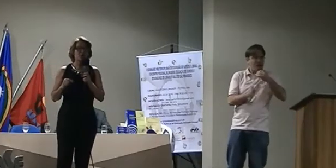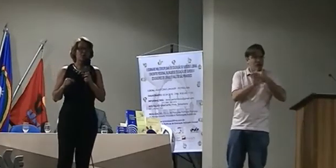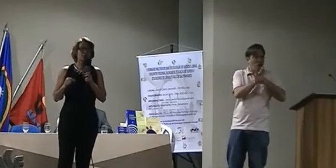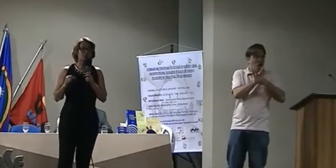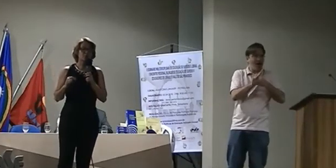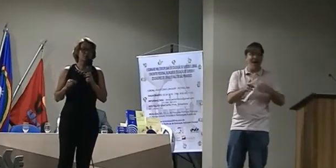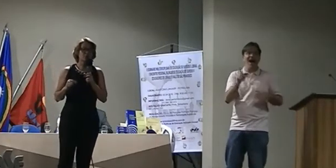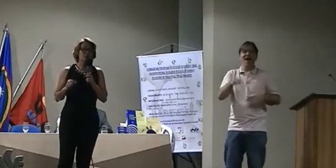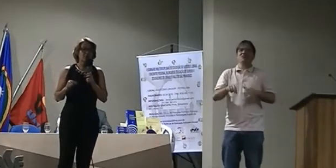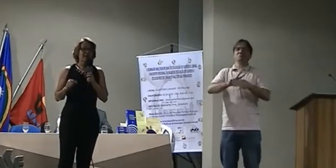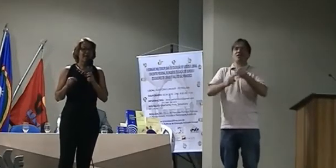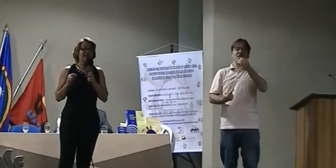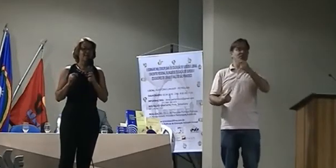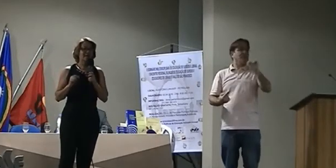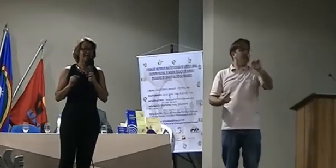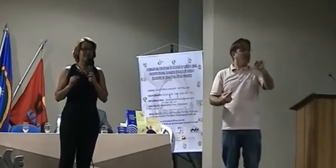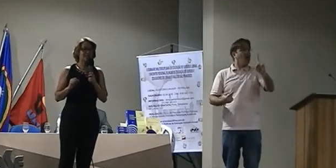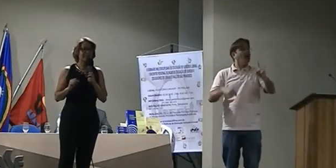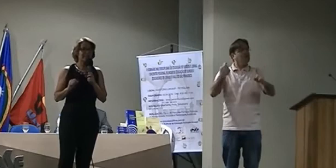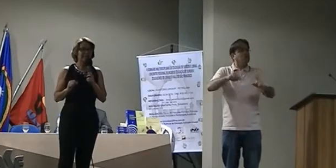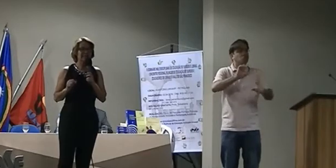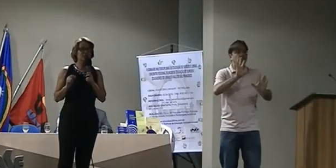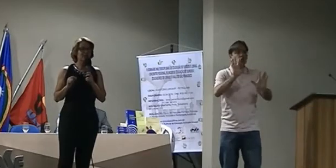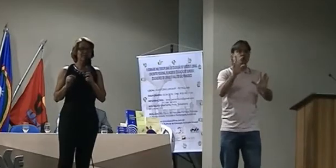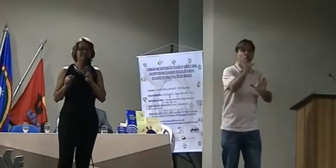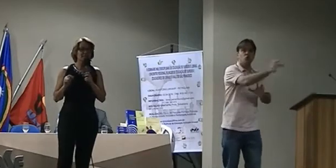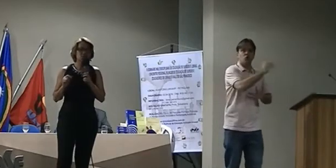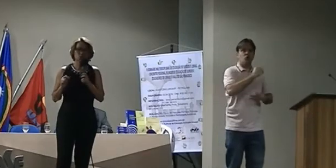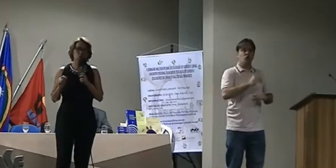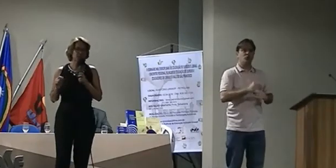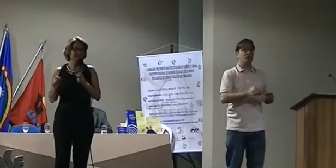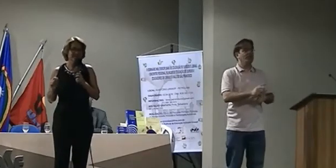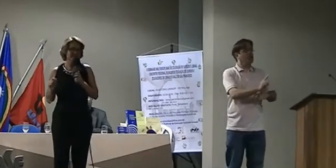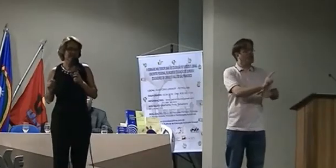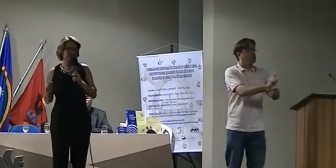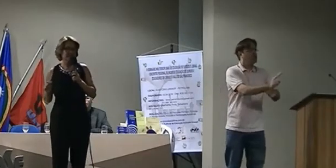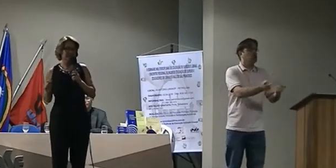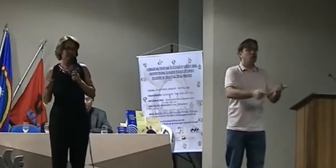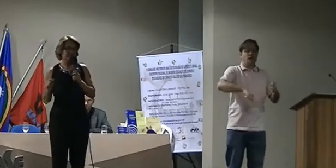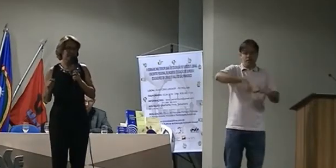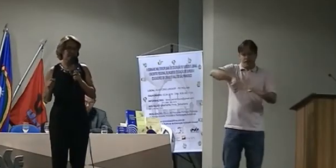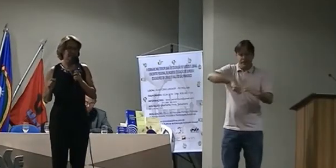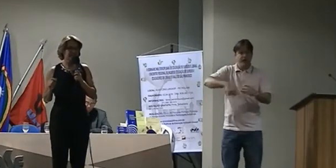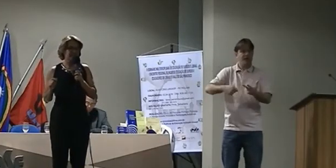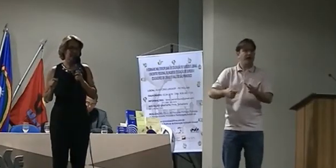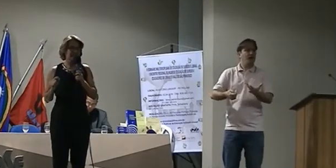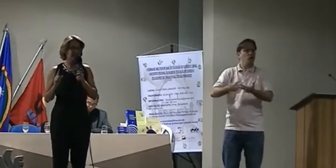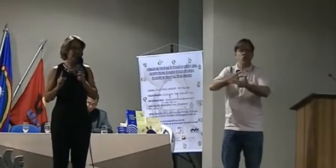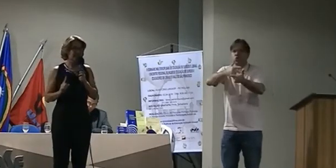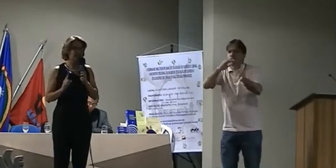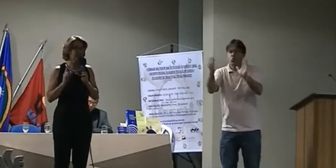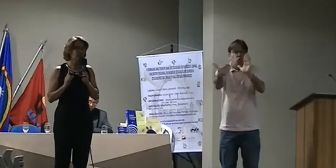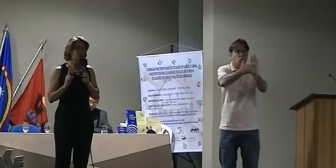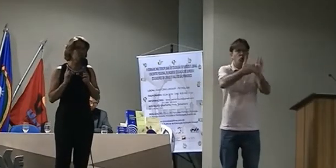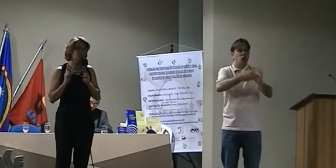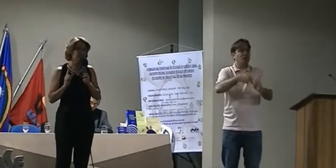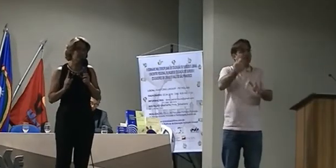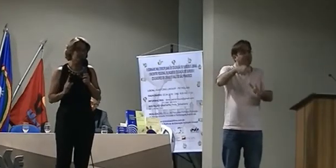aluno surdo, a educação dele não deve ser exclusiva. Ela deve ser inclusiva.